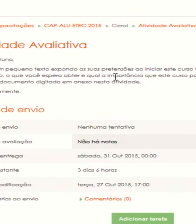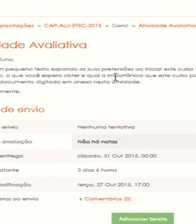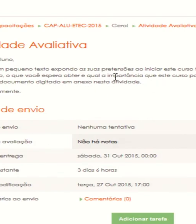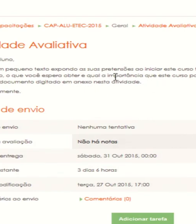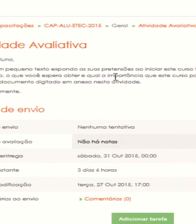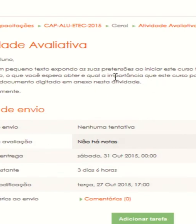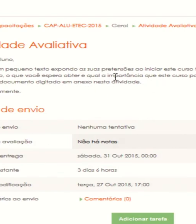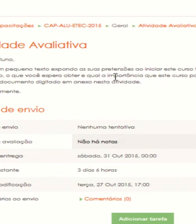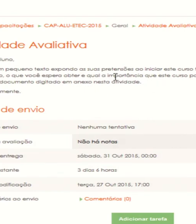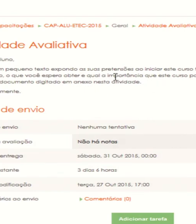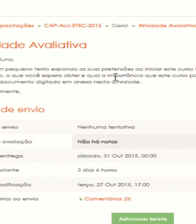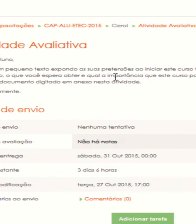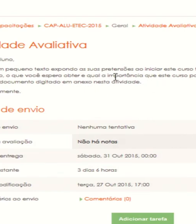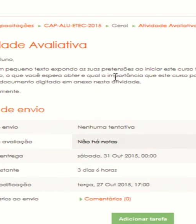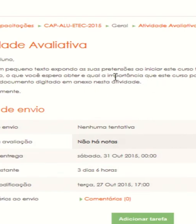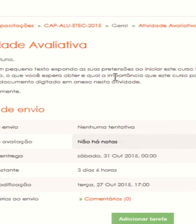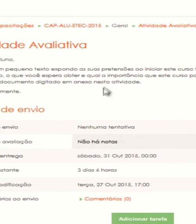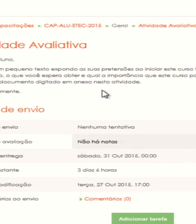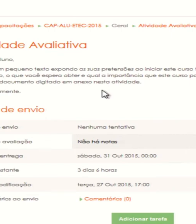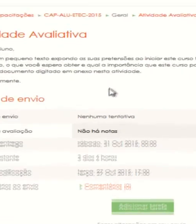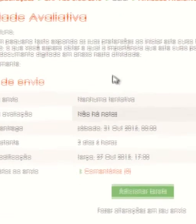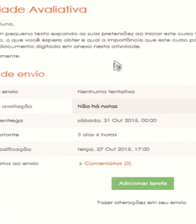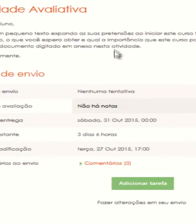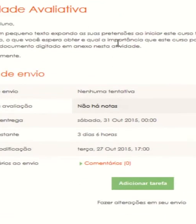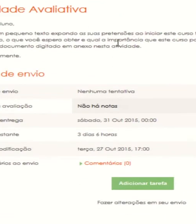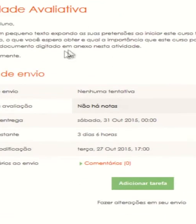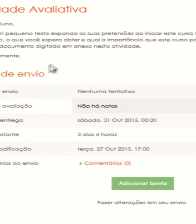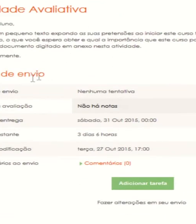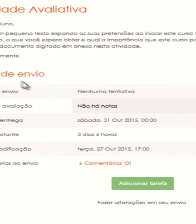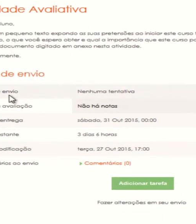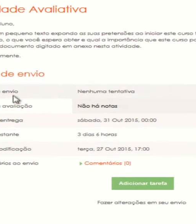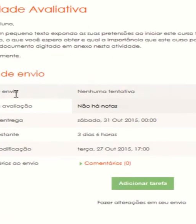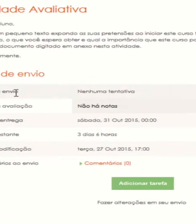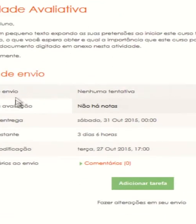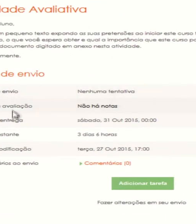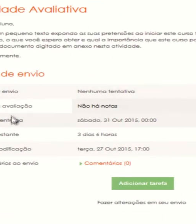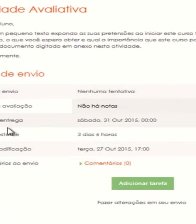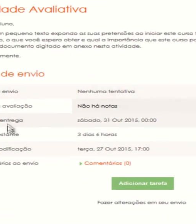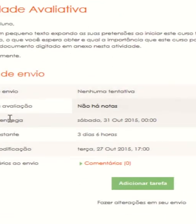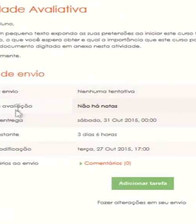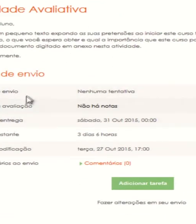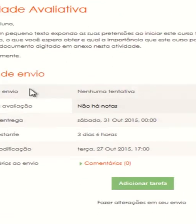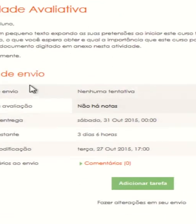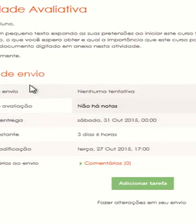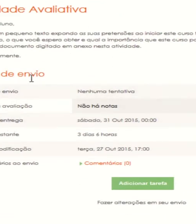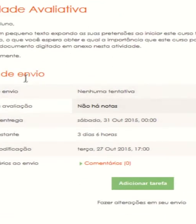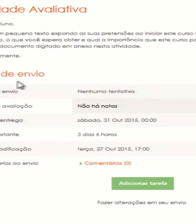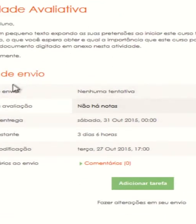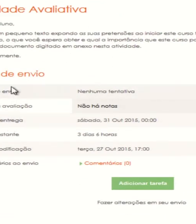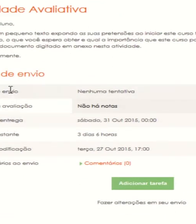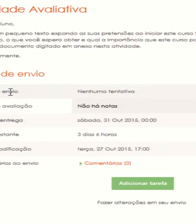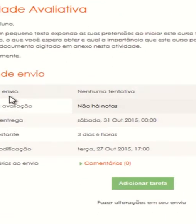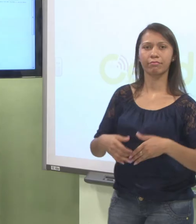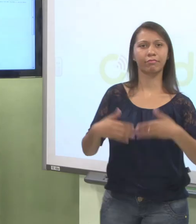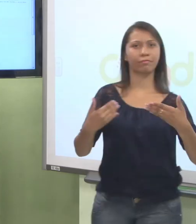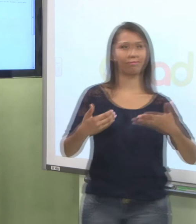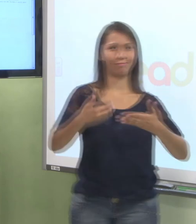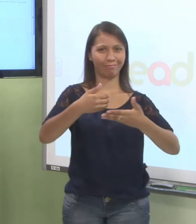mandar a nossa tarefa. Vamos só olhar alguns pontos aqui, alguns detalhes dessa tarefa. O